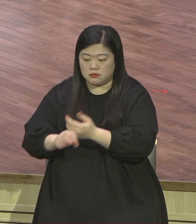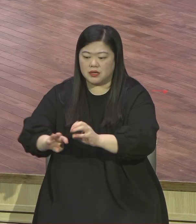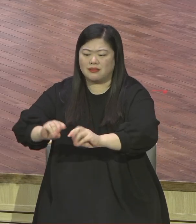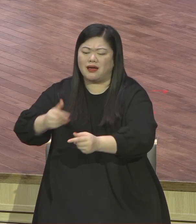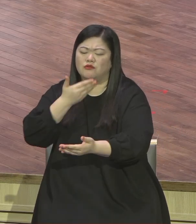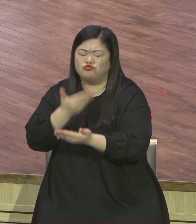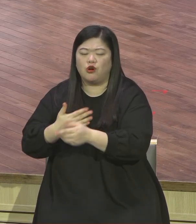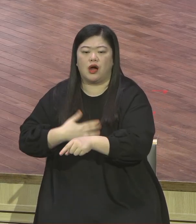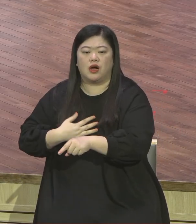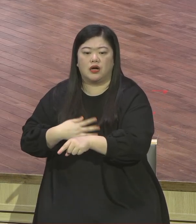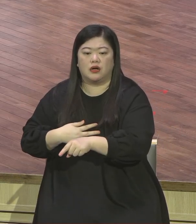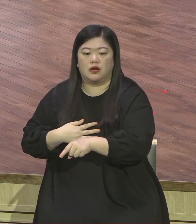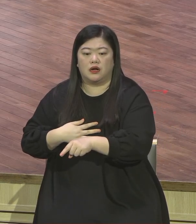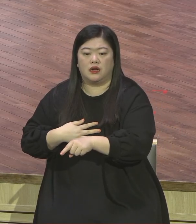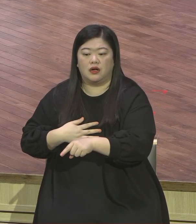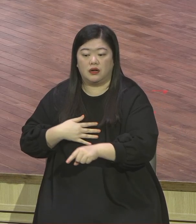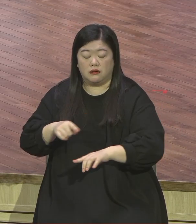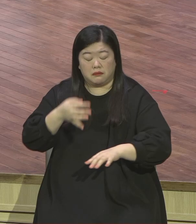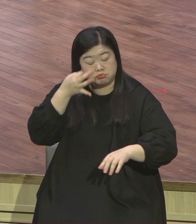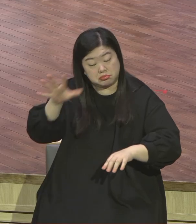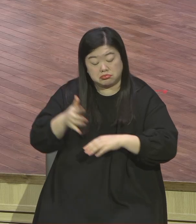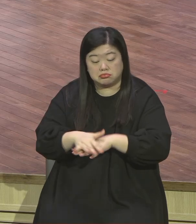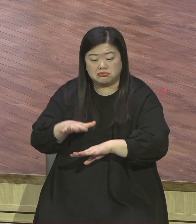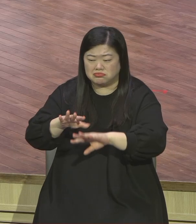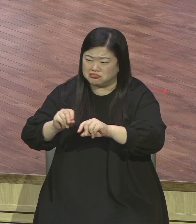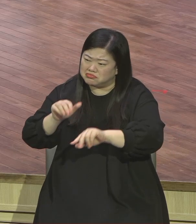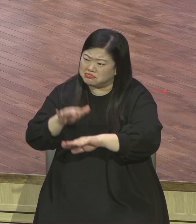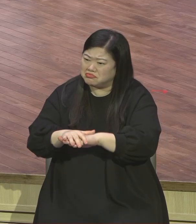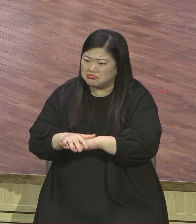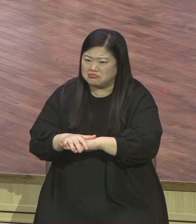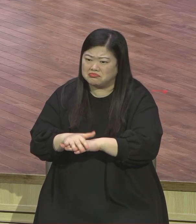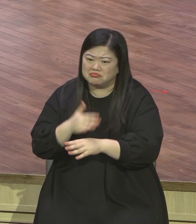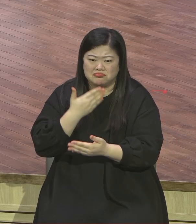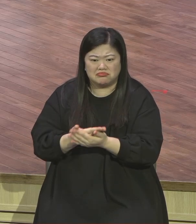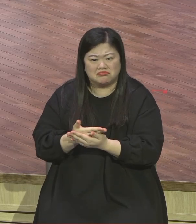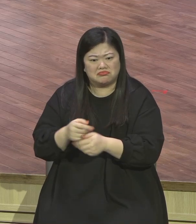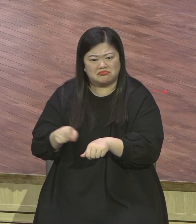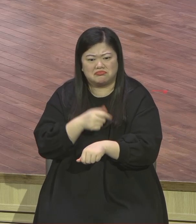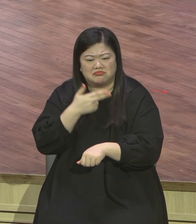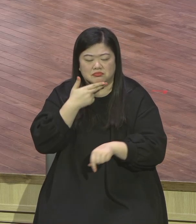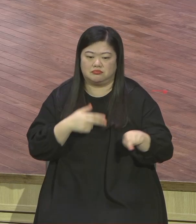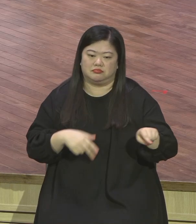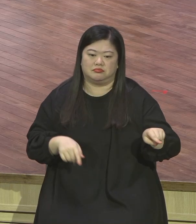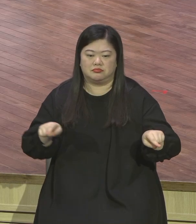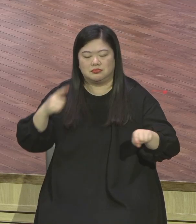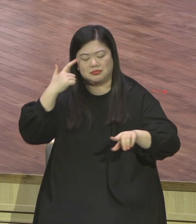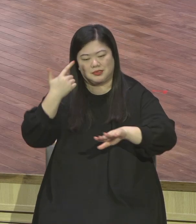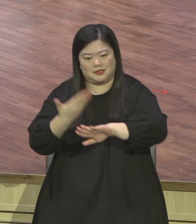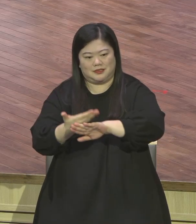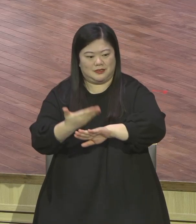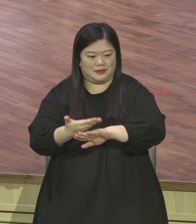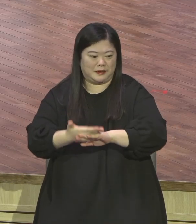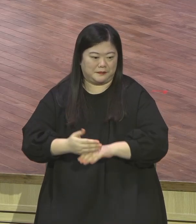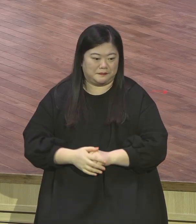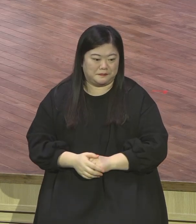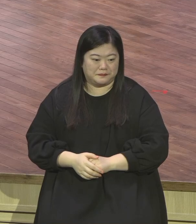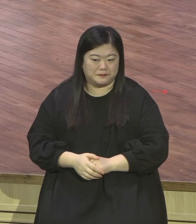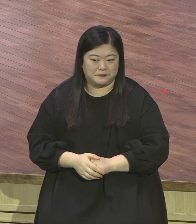성경에 보면 이런 영적 부하밭을 발견한 축복을 가장 사실적으로 누린 인물이